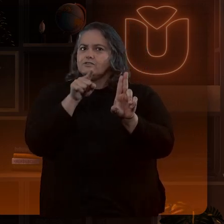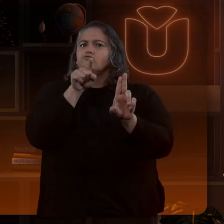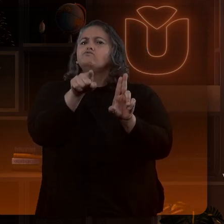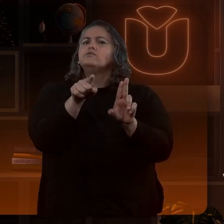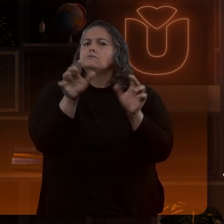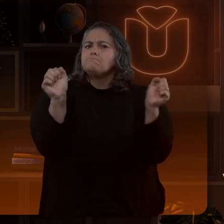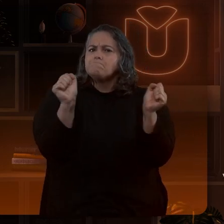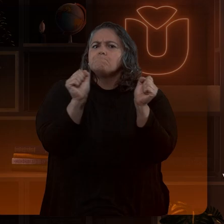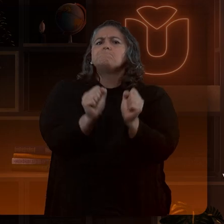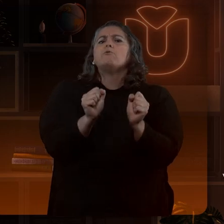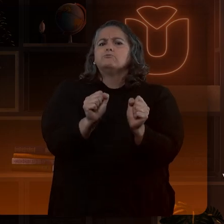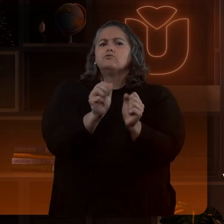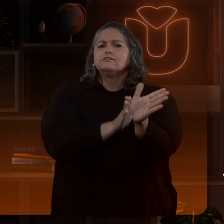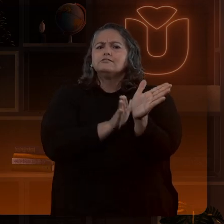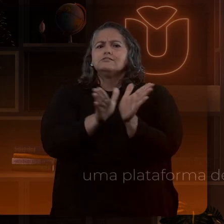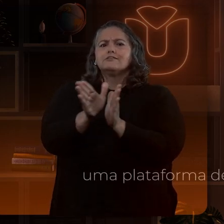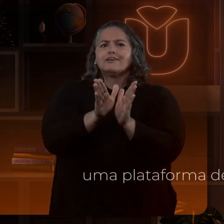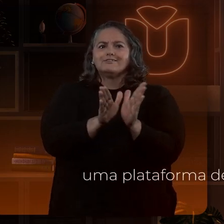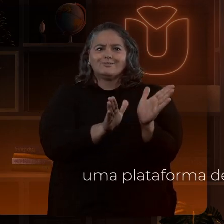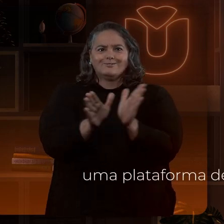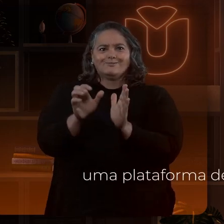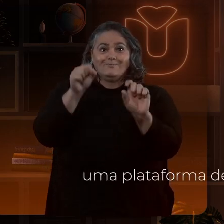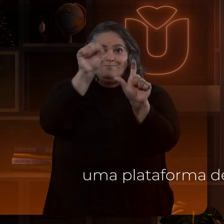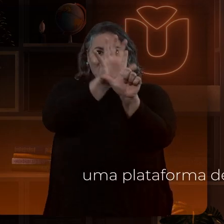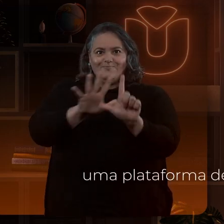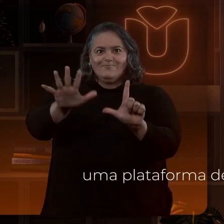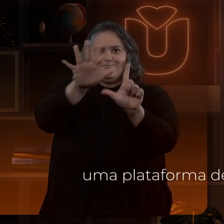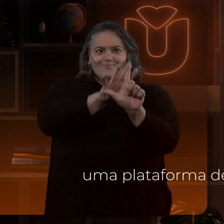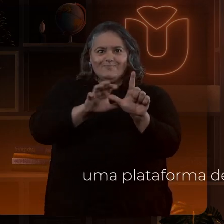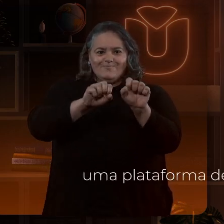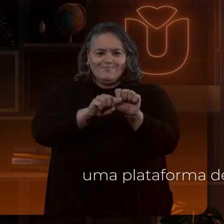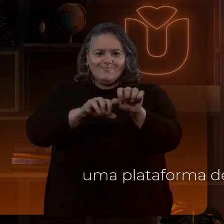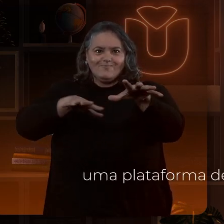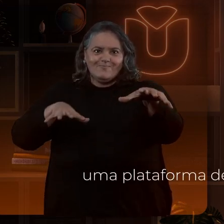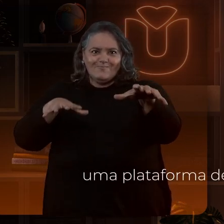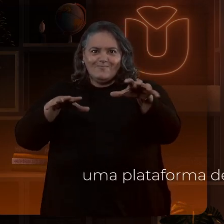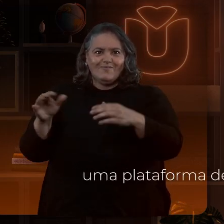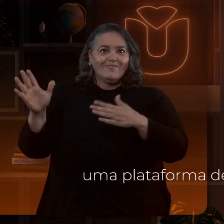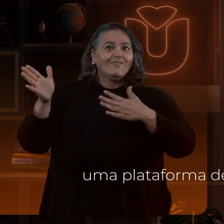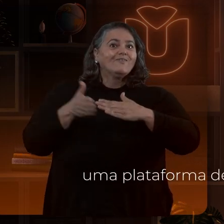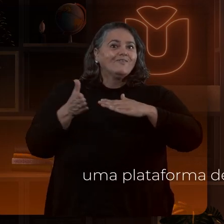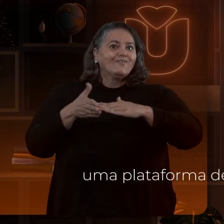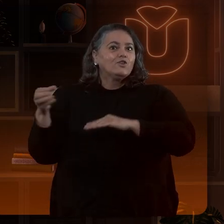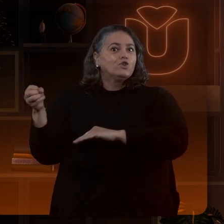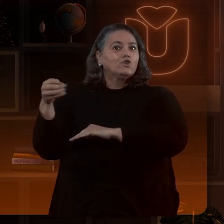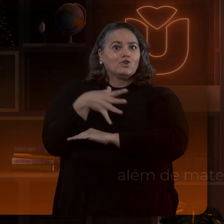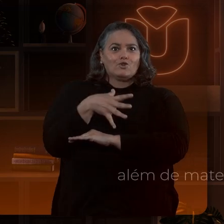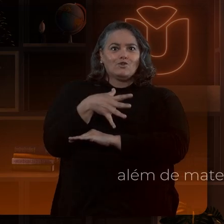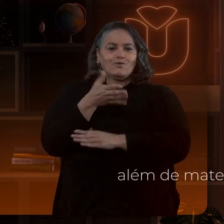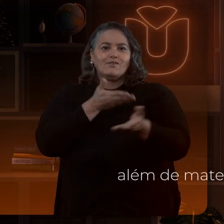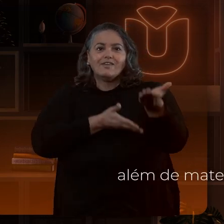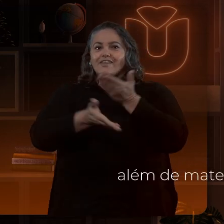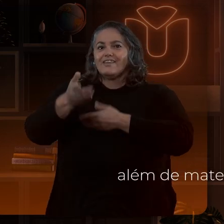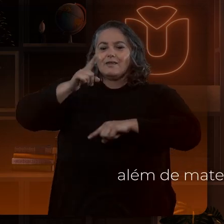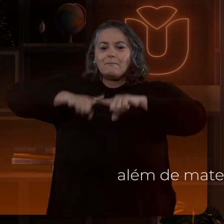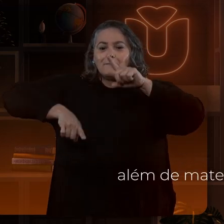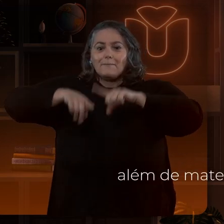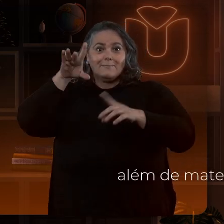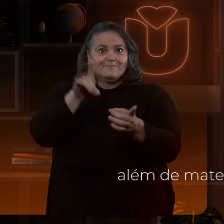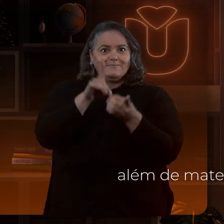você terá acesso a uma plataforma de ensino online moderna e interativa, além de materiais didáticos de